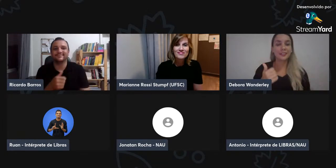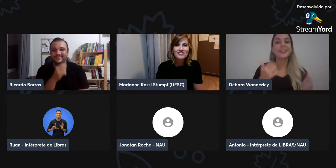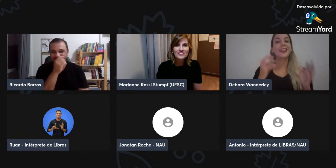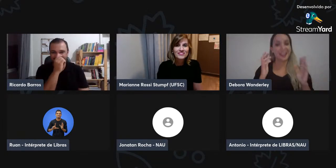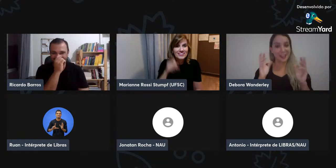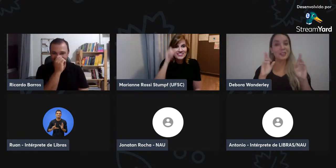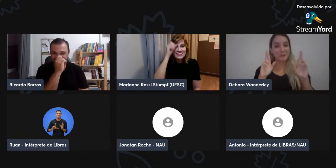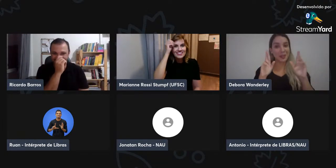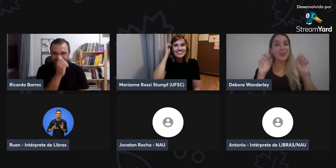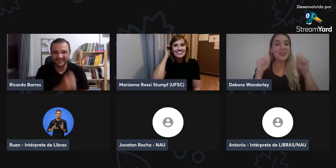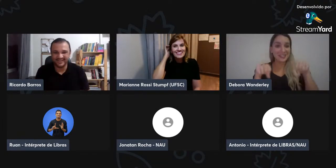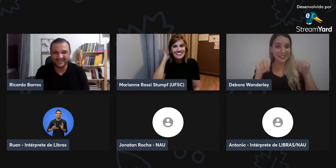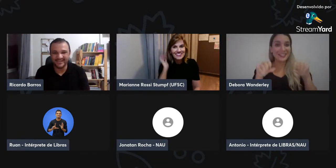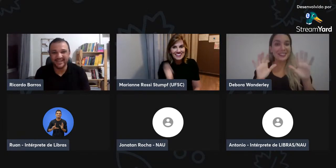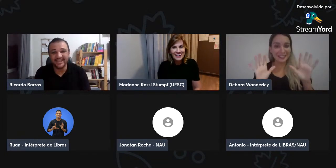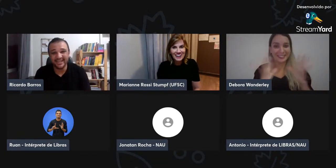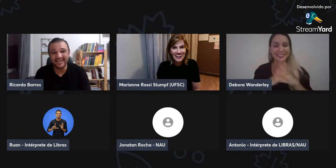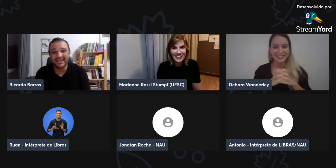Andebra?